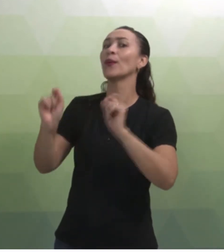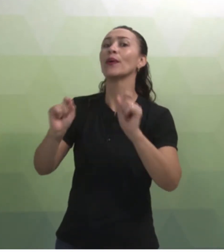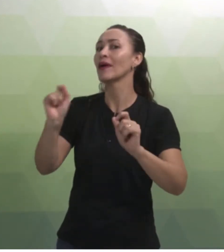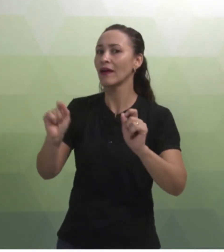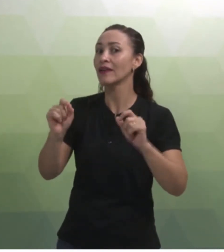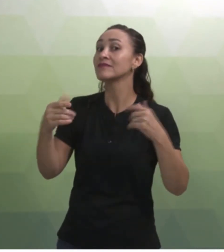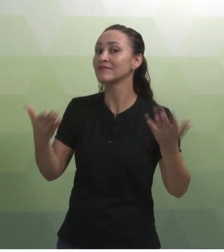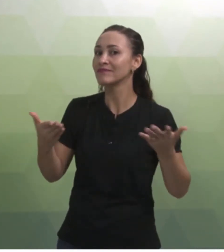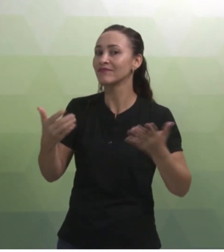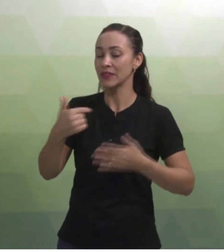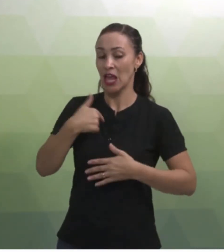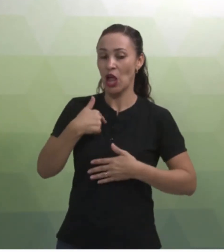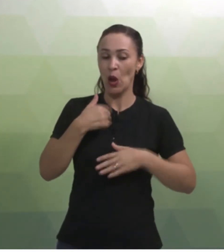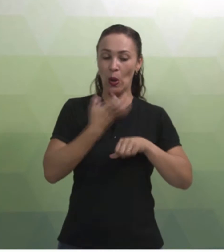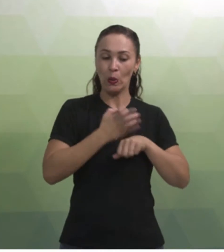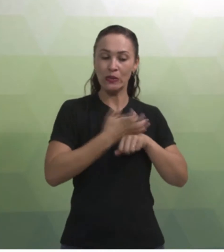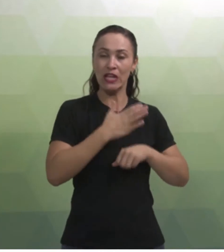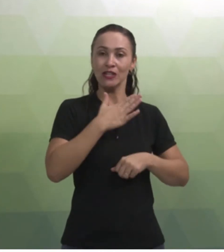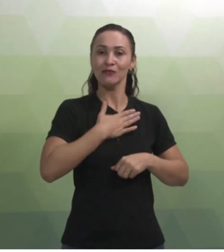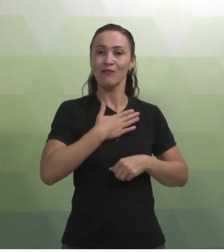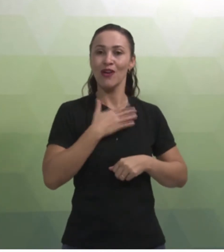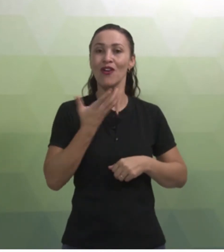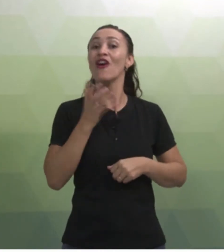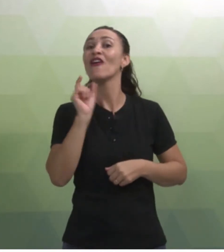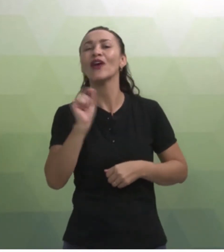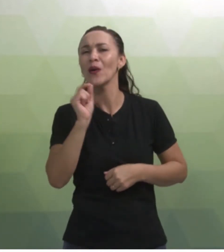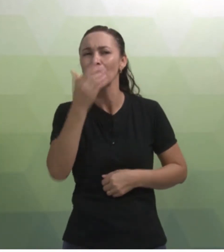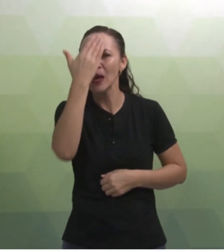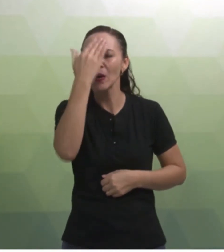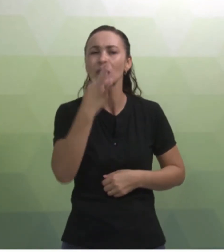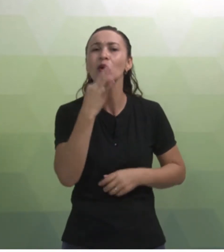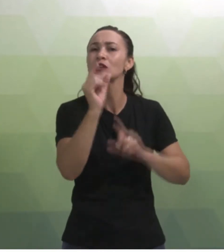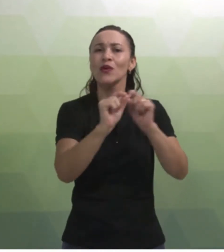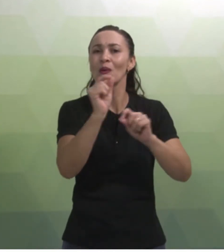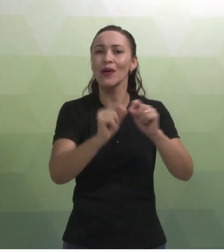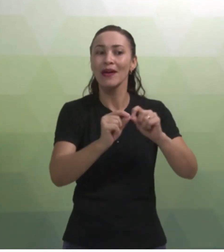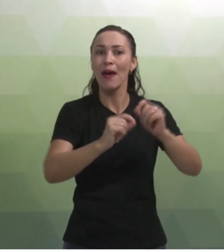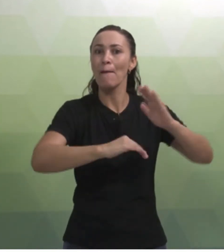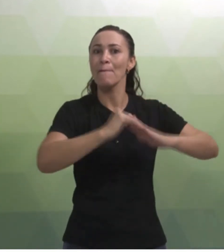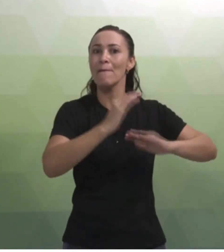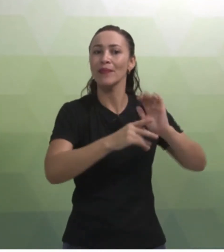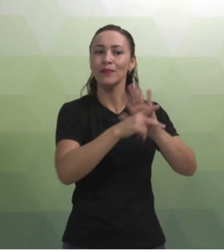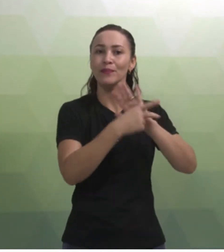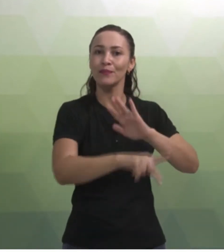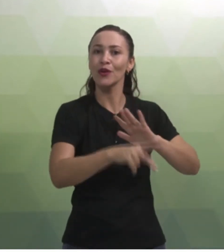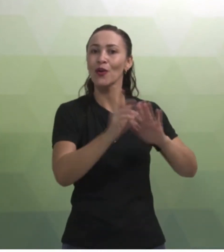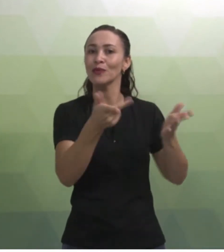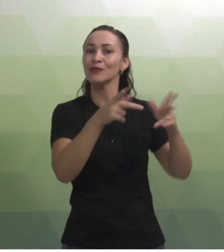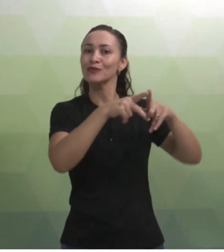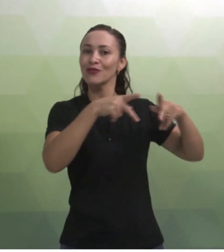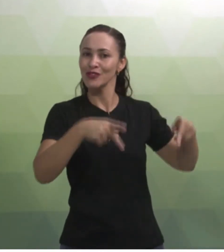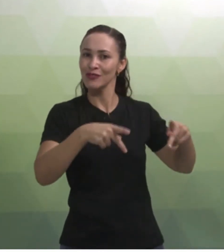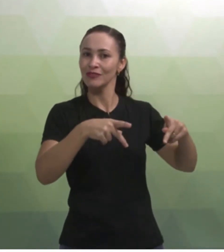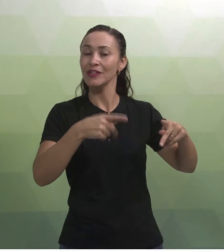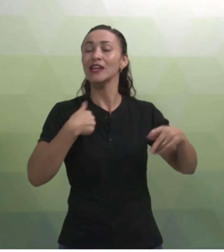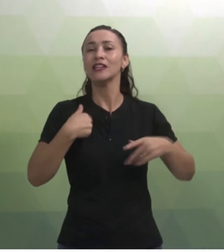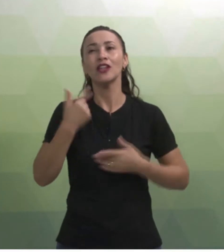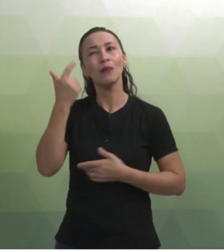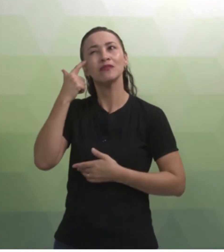meu estágio, vou procurar saber sobre a prática do professor. Então, eu tenho que ir em uma teoria que embase essa prática do professor.